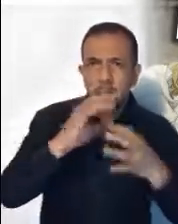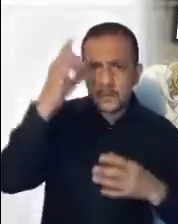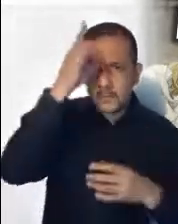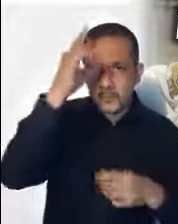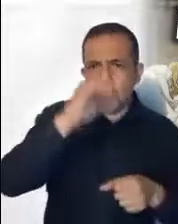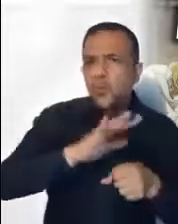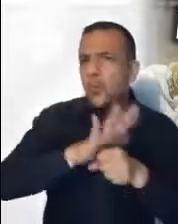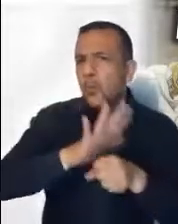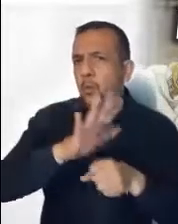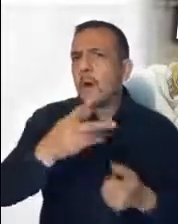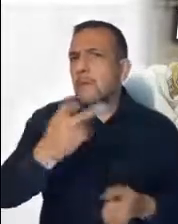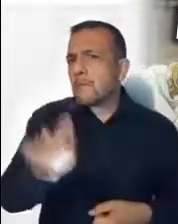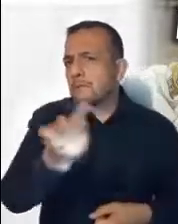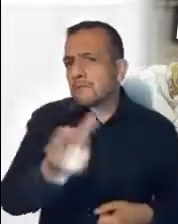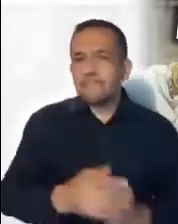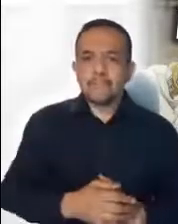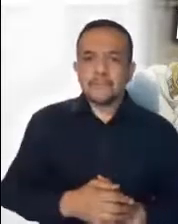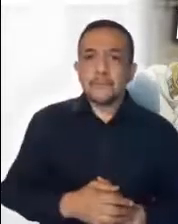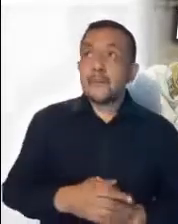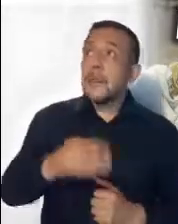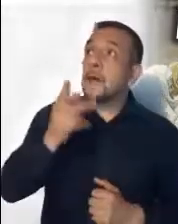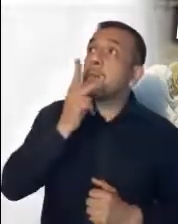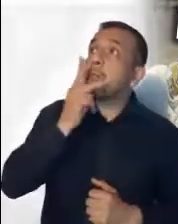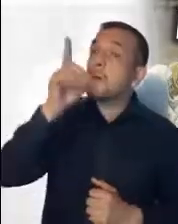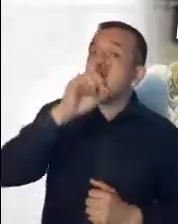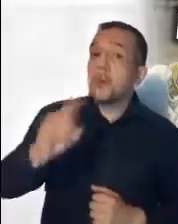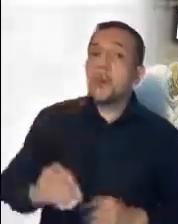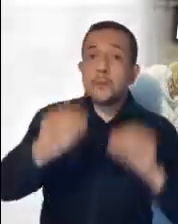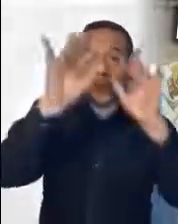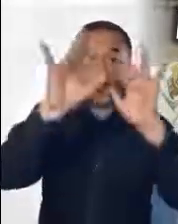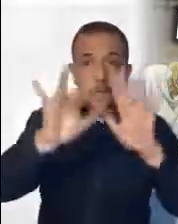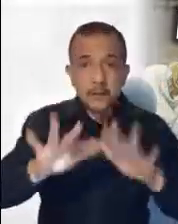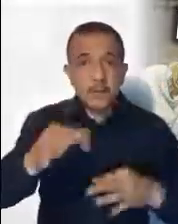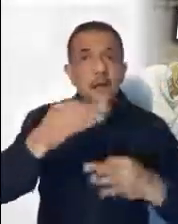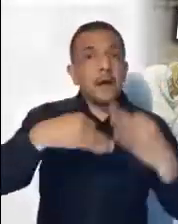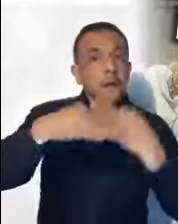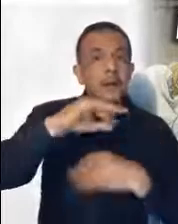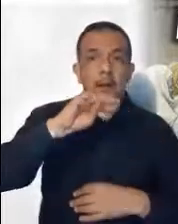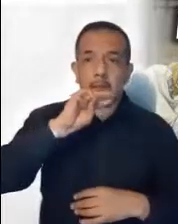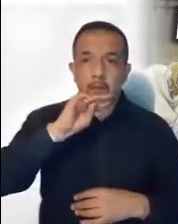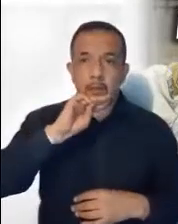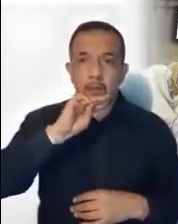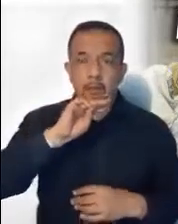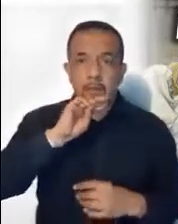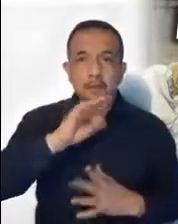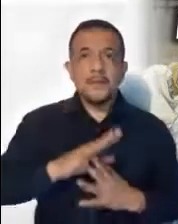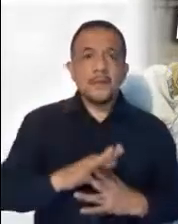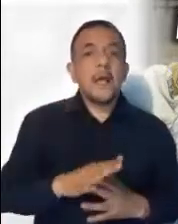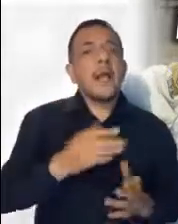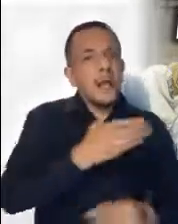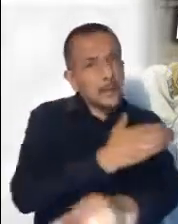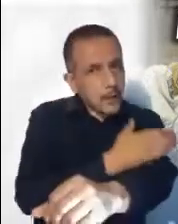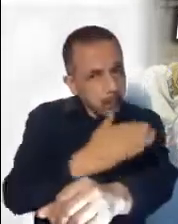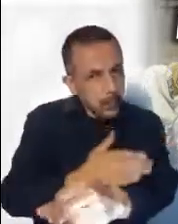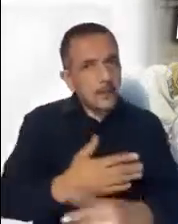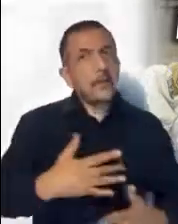Que el Señor bendiga de un modo muy especial a todas las mamás en este día, las acompaña